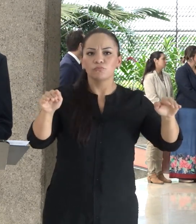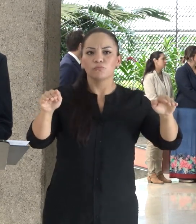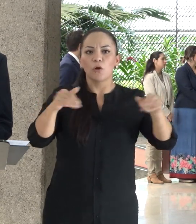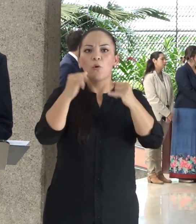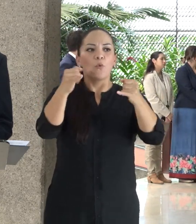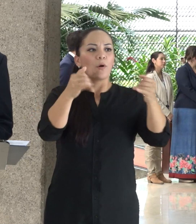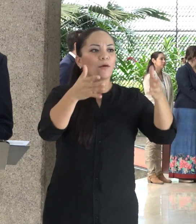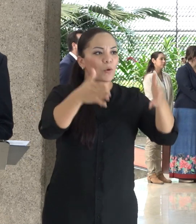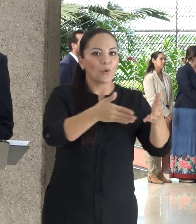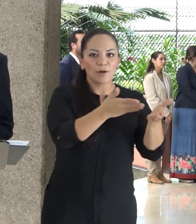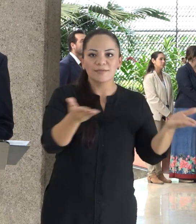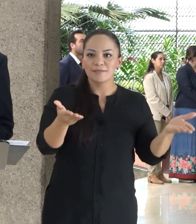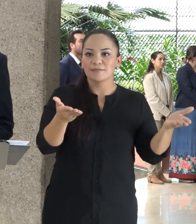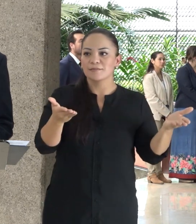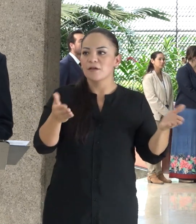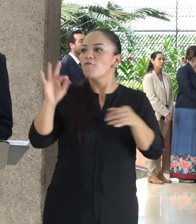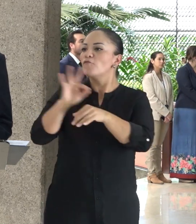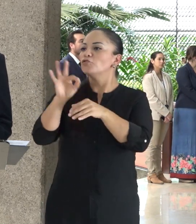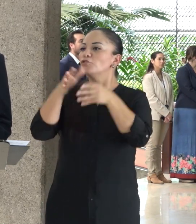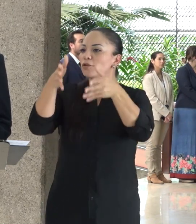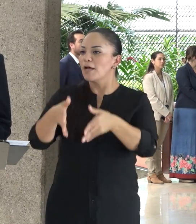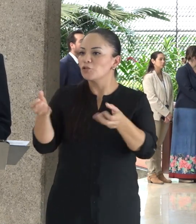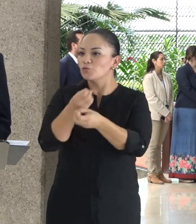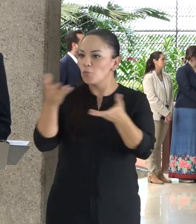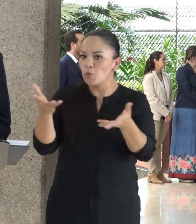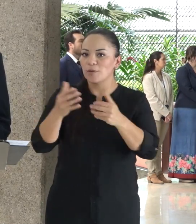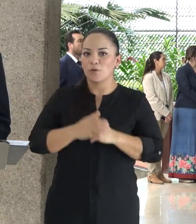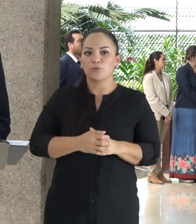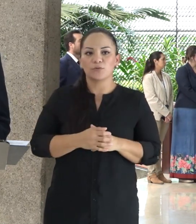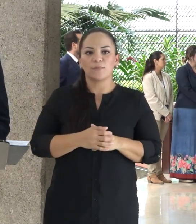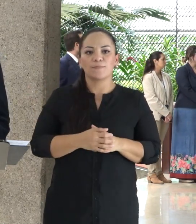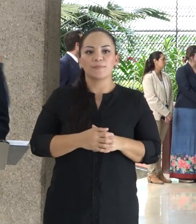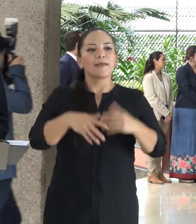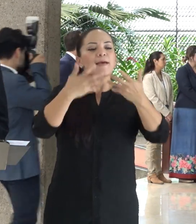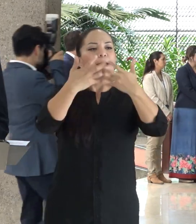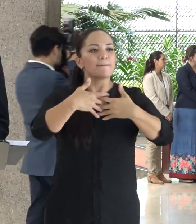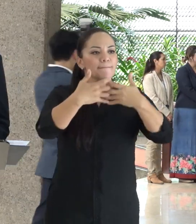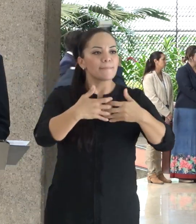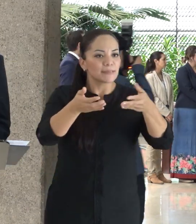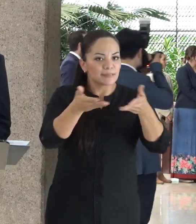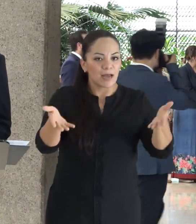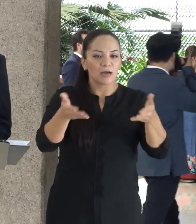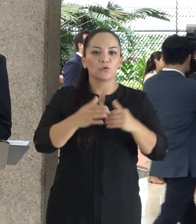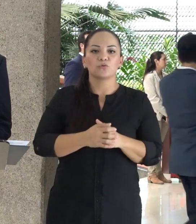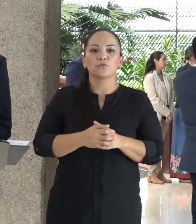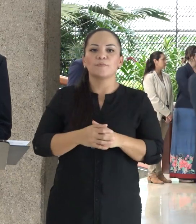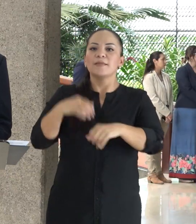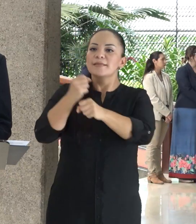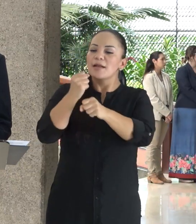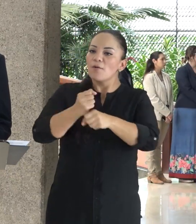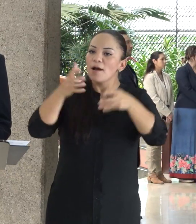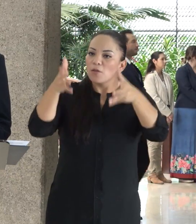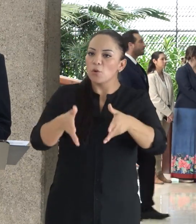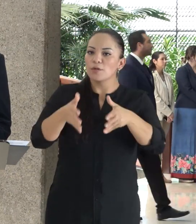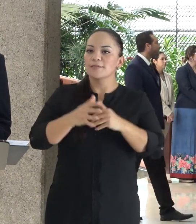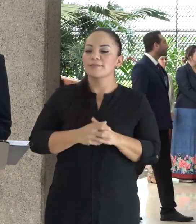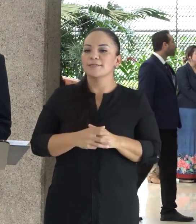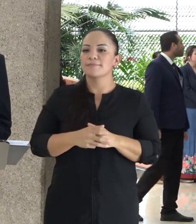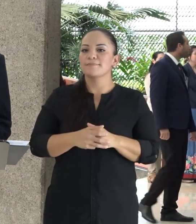empleados públicos, empresarios, trabajadores,